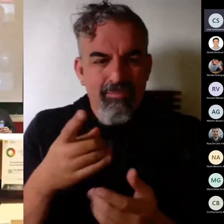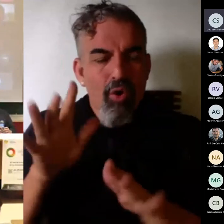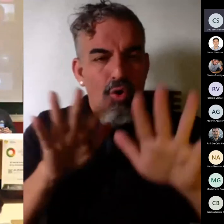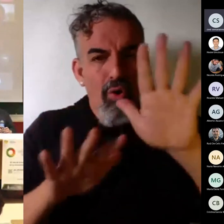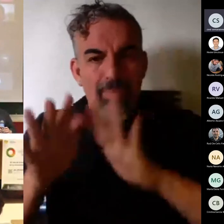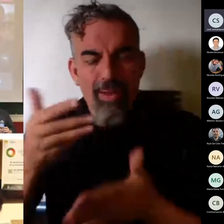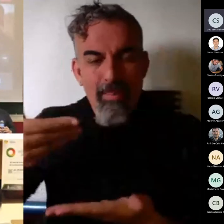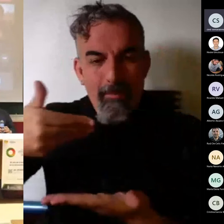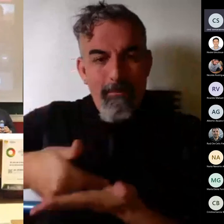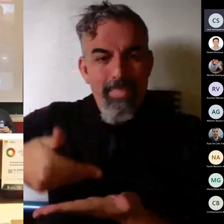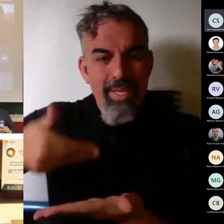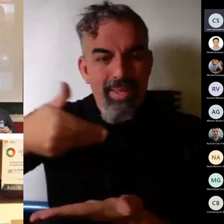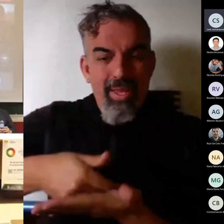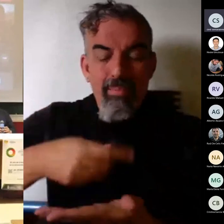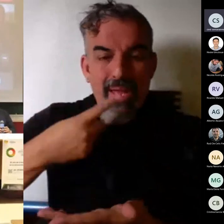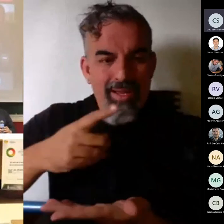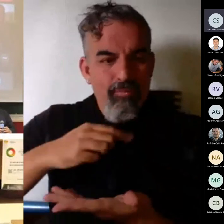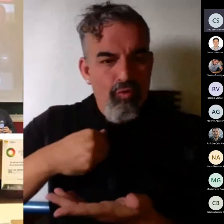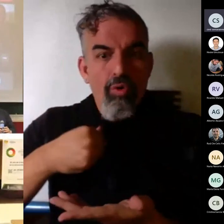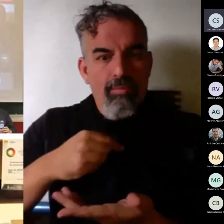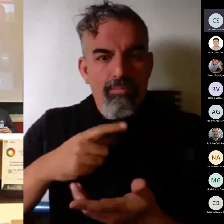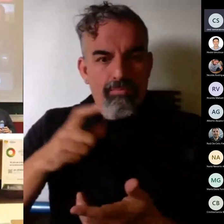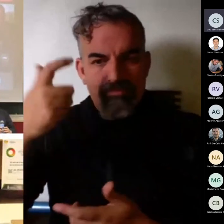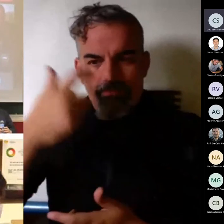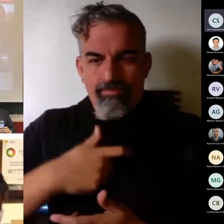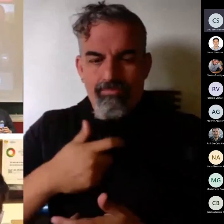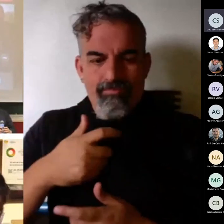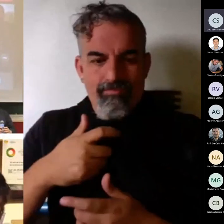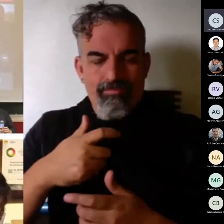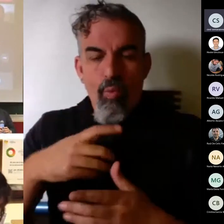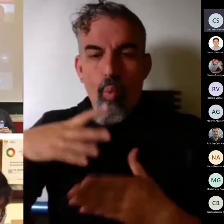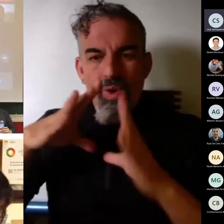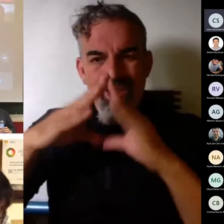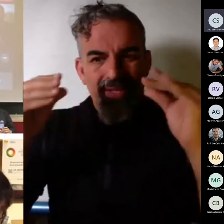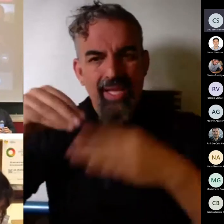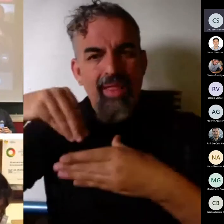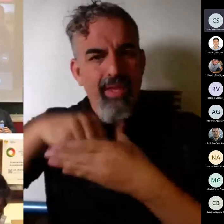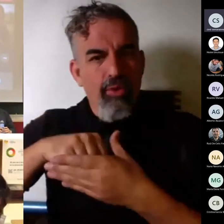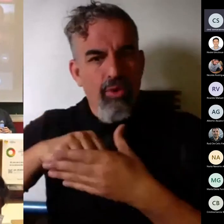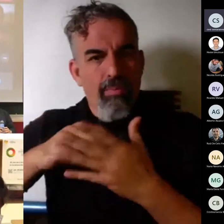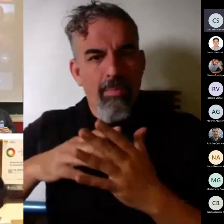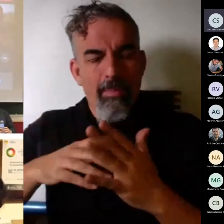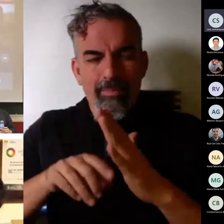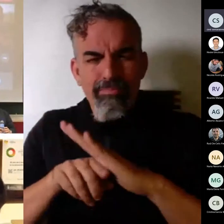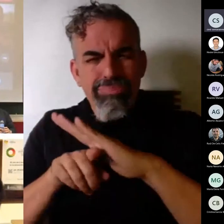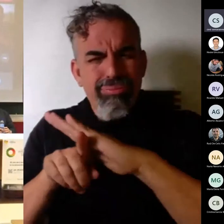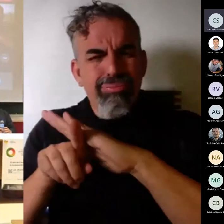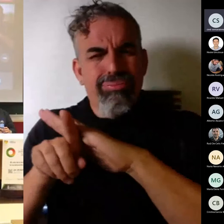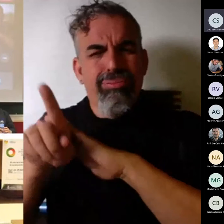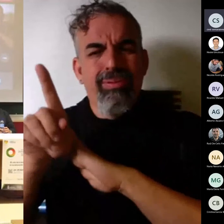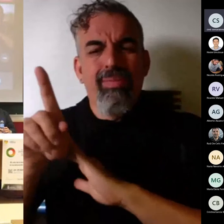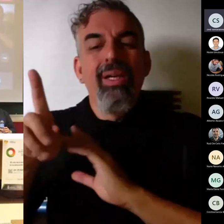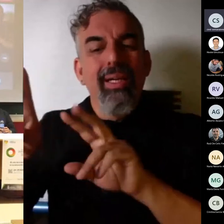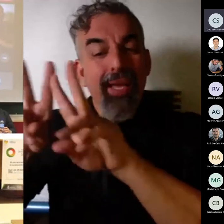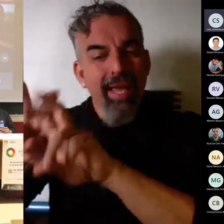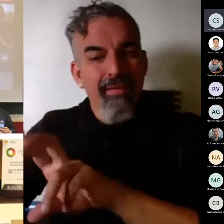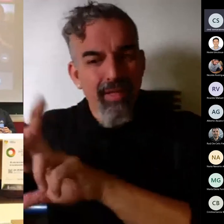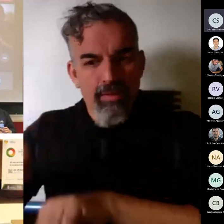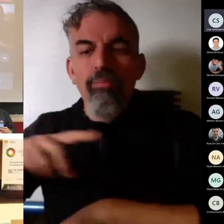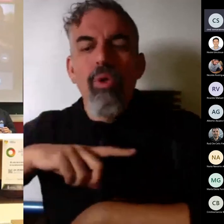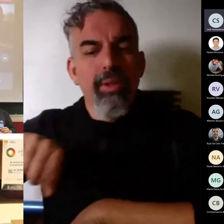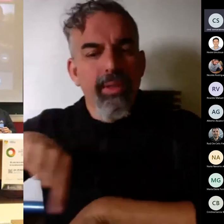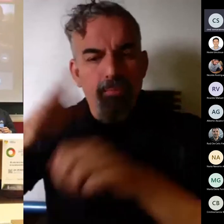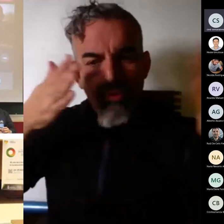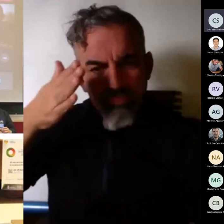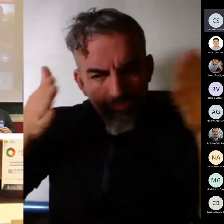para ir creciendo la carrera universitaria pues la vertiente de investigación la vertiente de